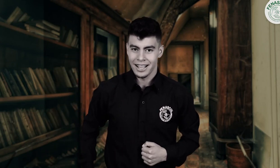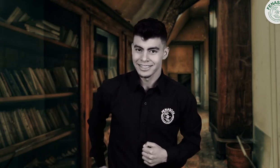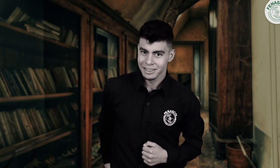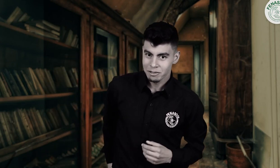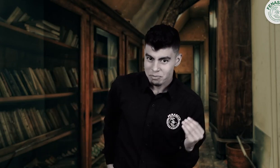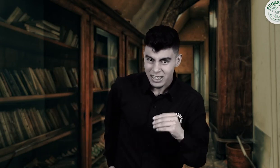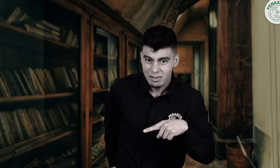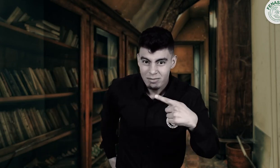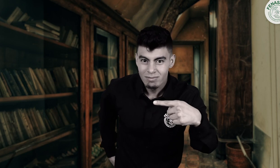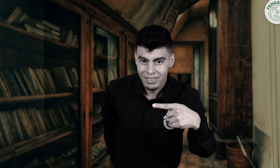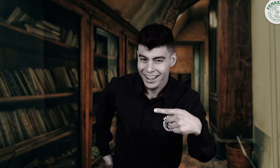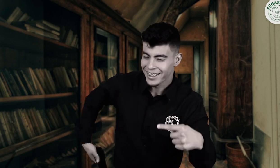más!